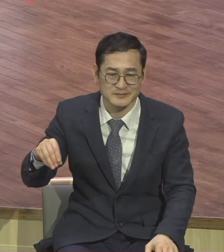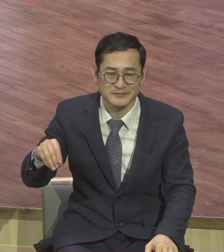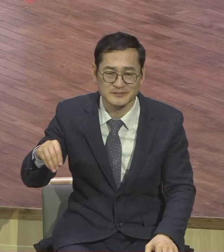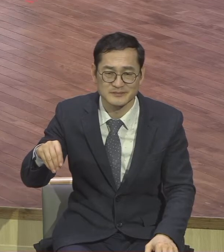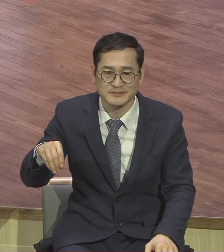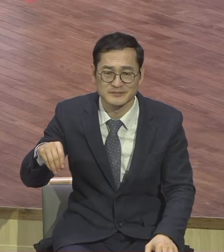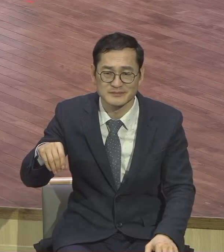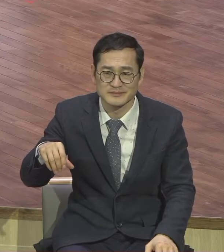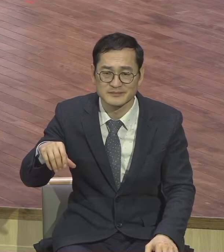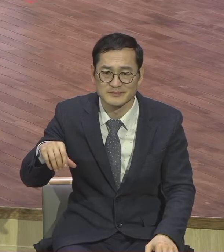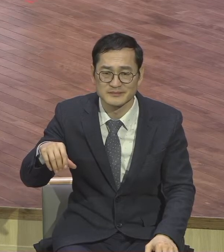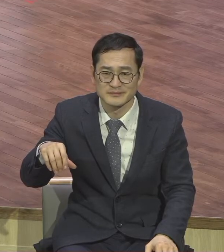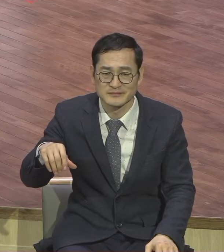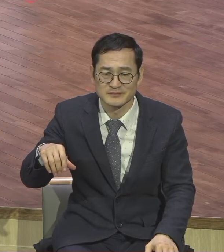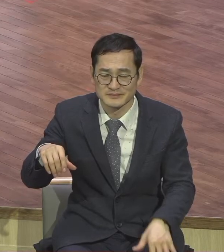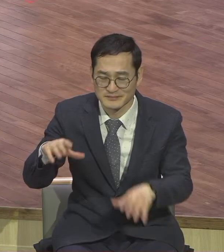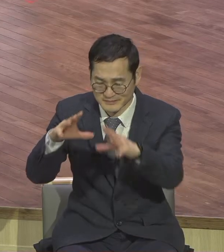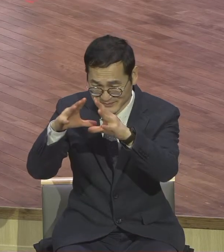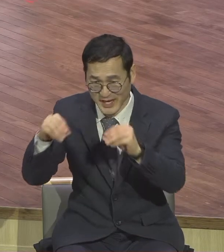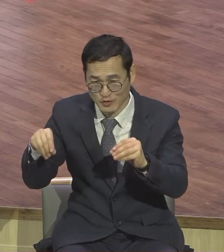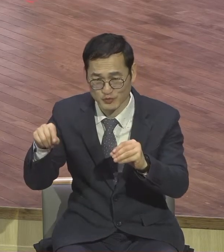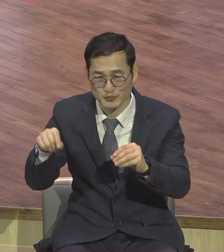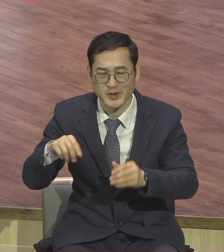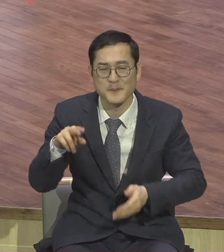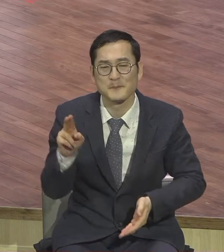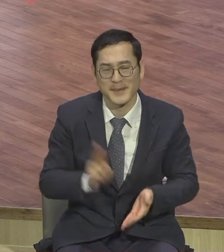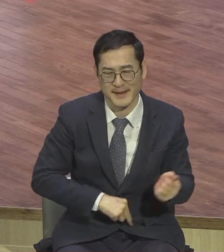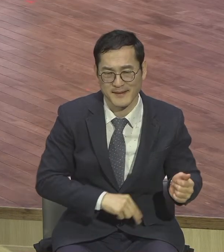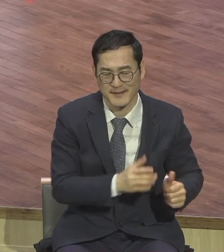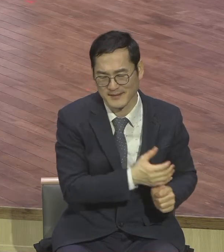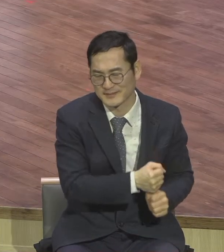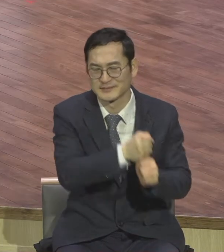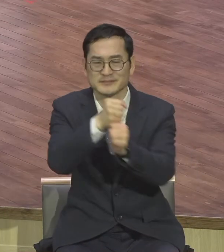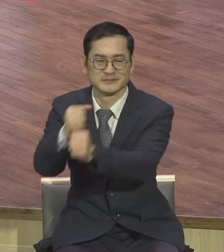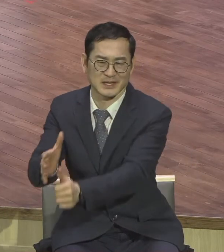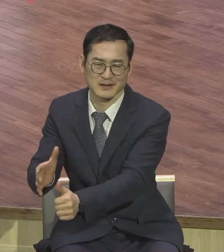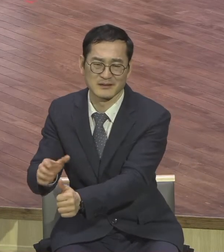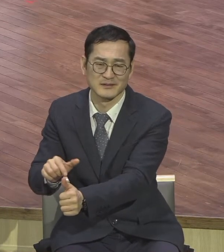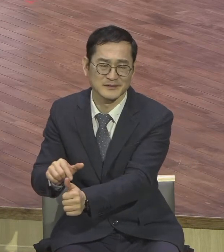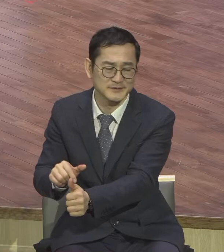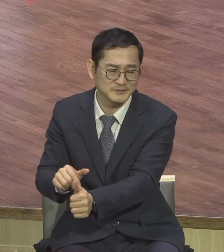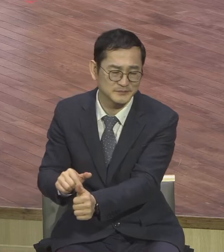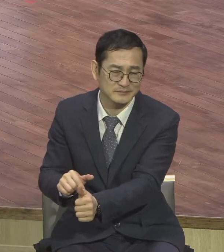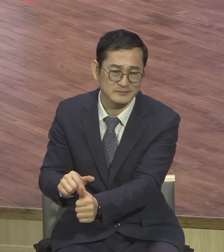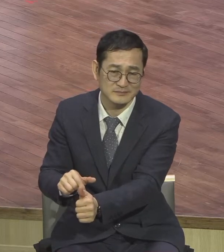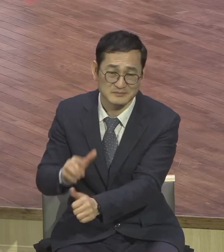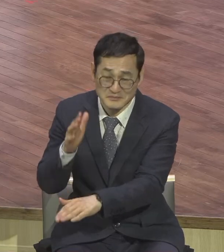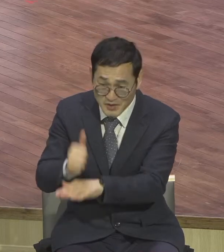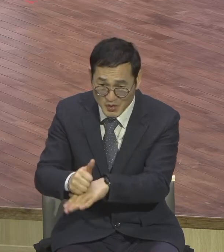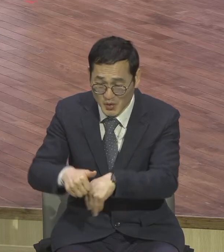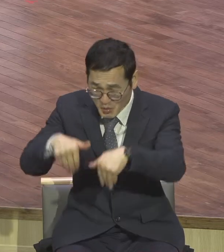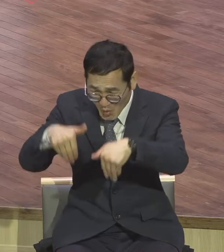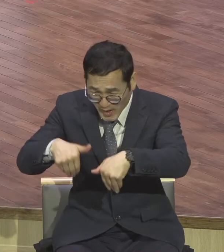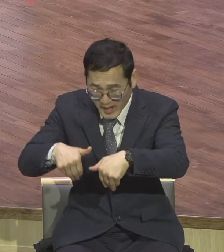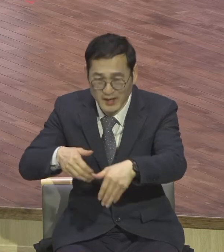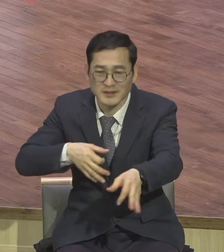이래 잡혀와가지고 묶여가지고 노예시장에 팔려서 노예가 되었어